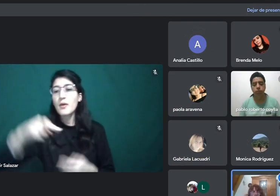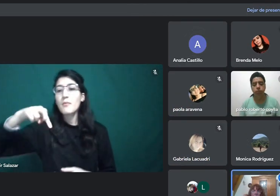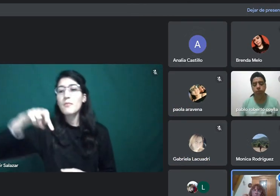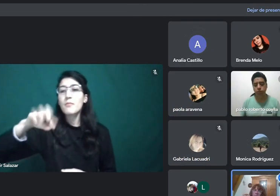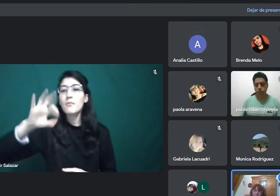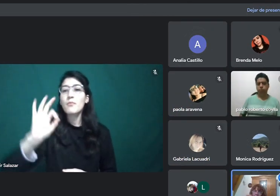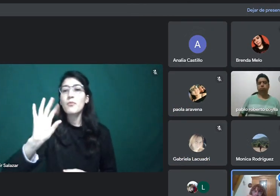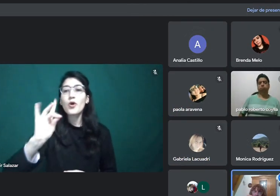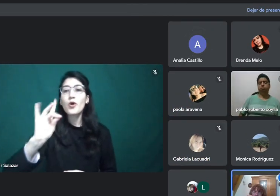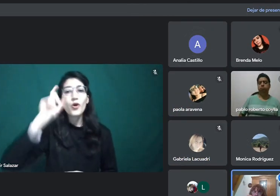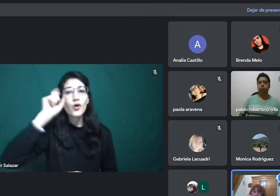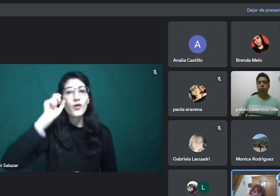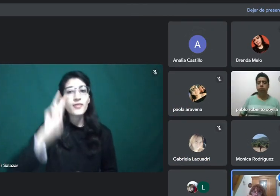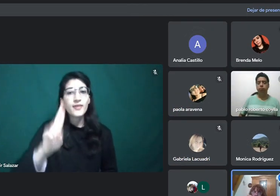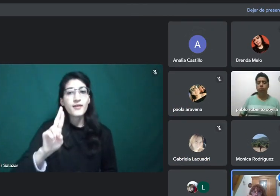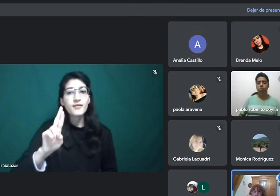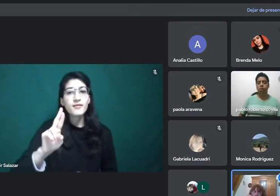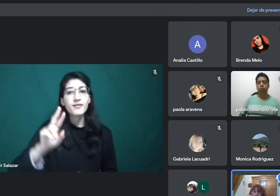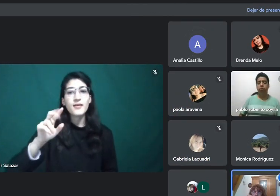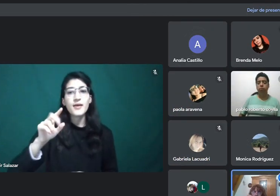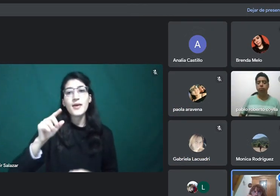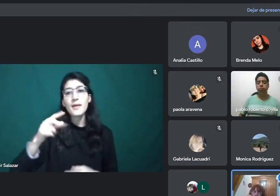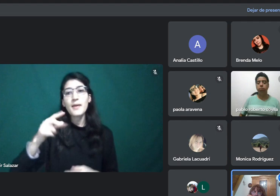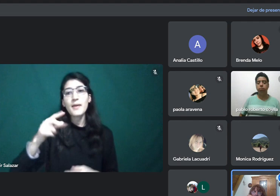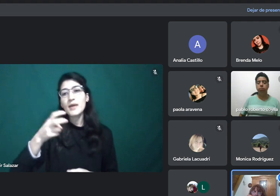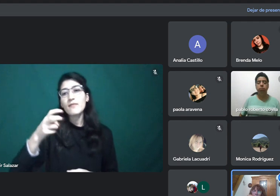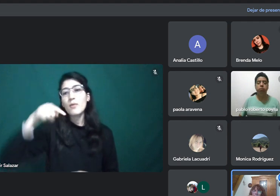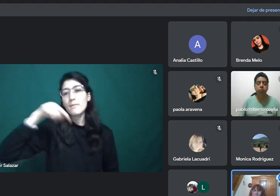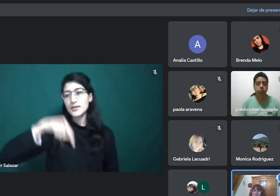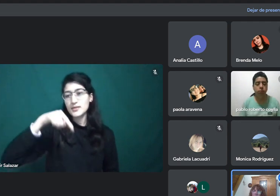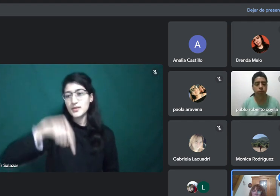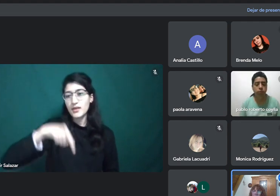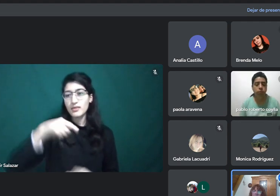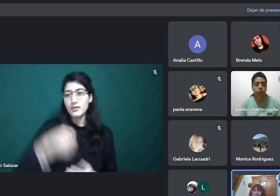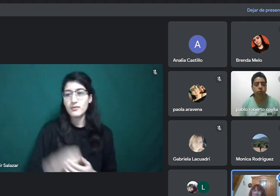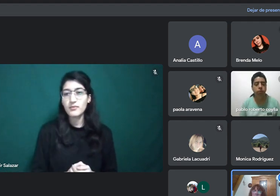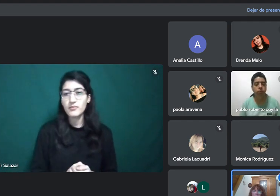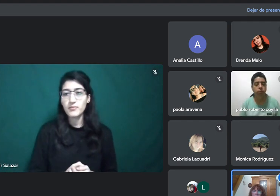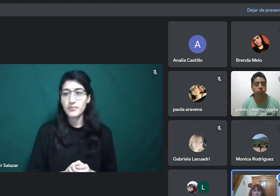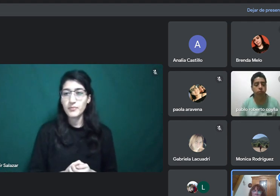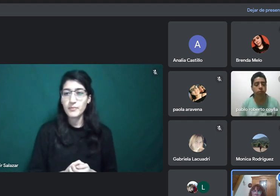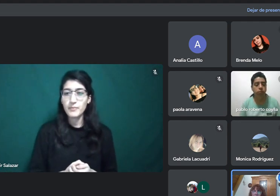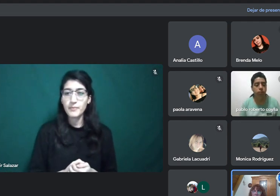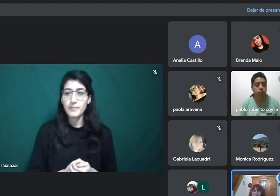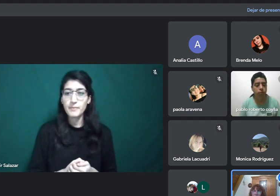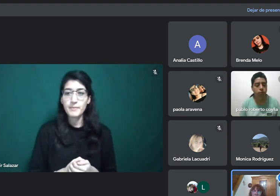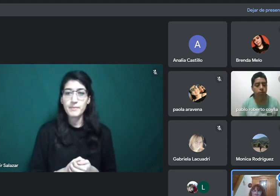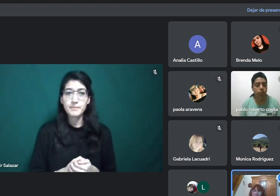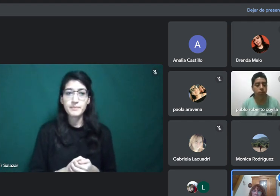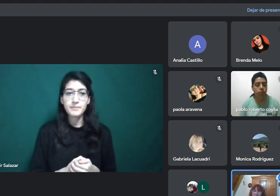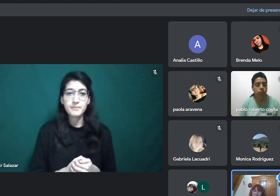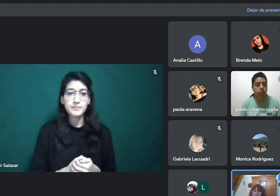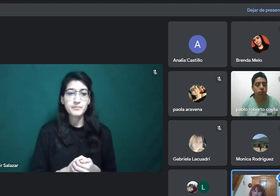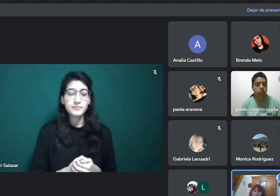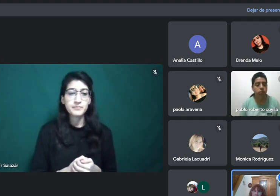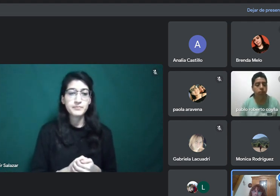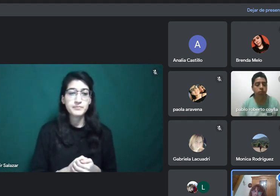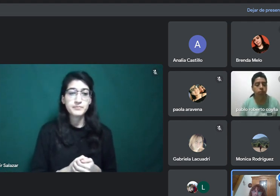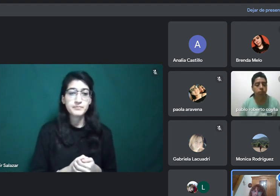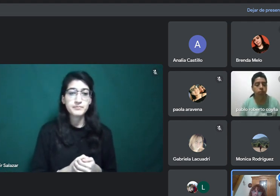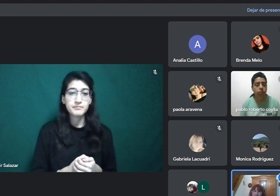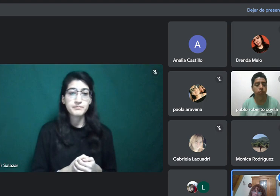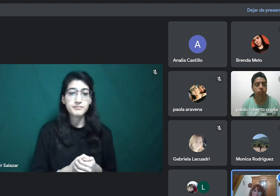Bien. Bueno. Esta segunda parte, no sé si la alcanzaron a hacer.